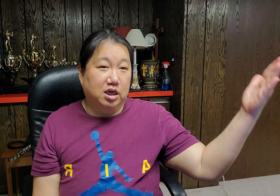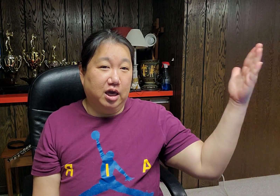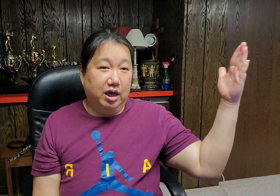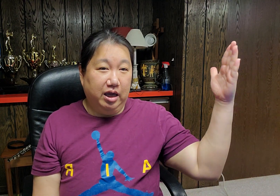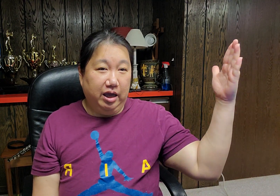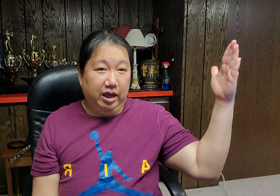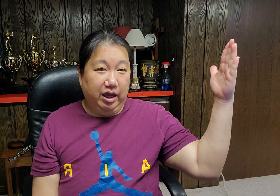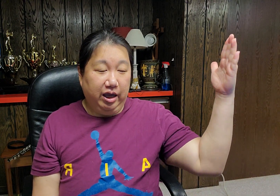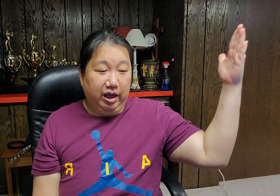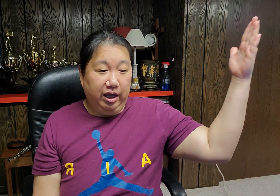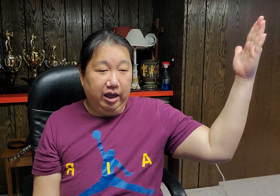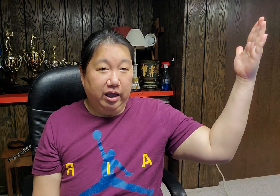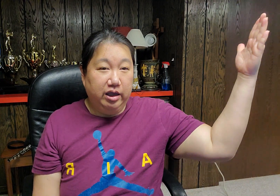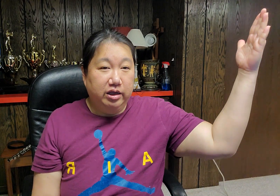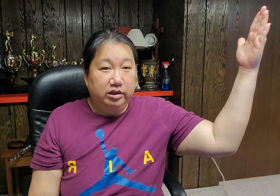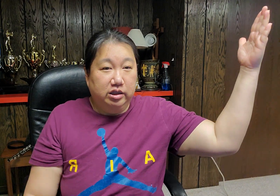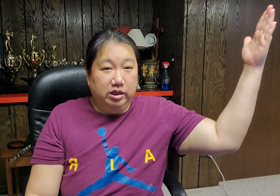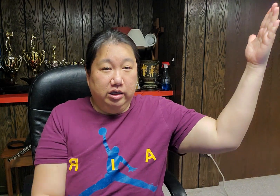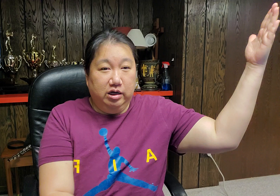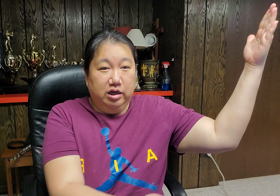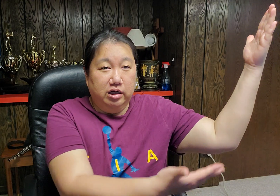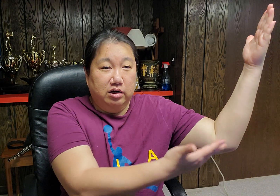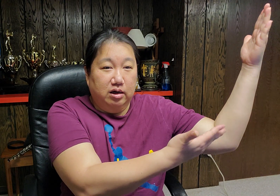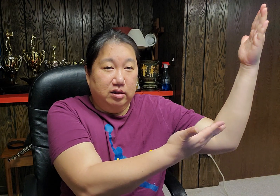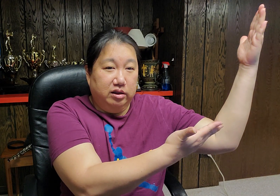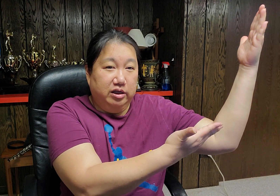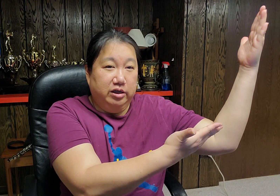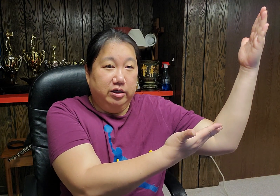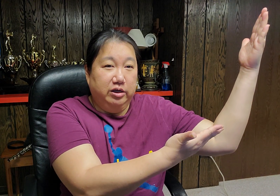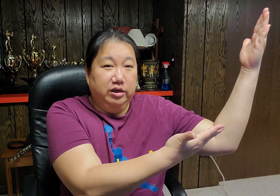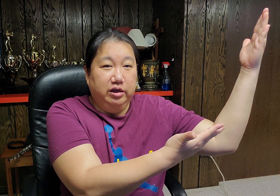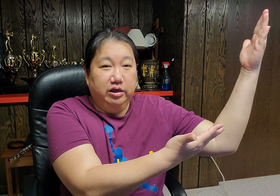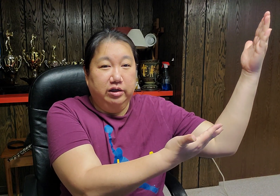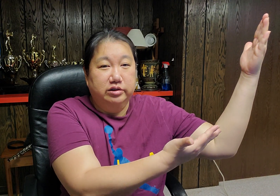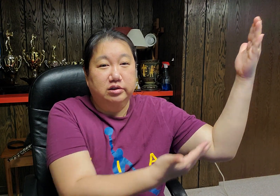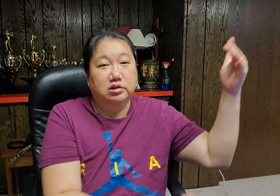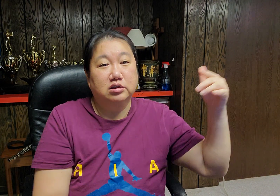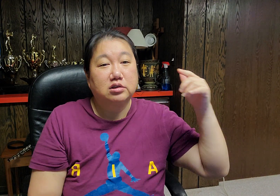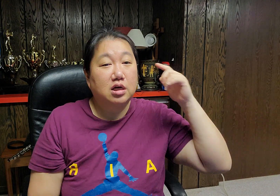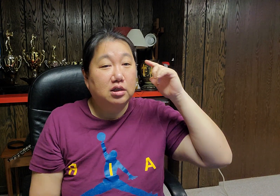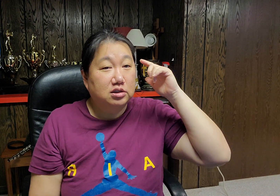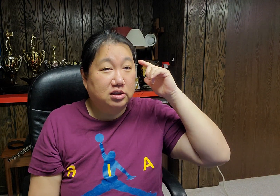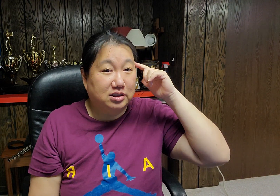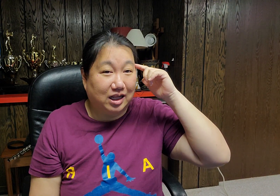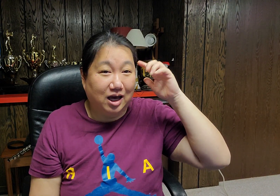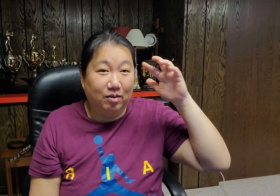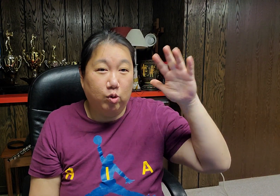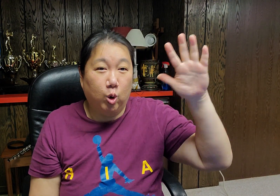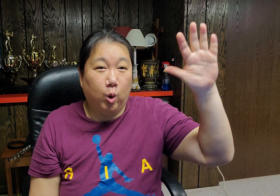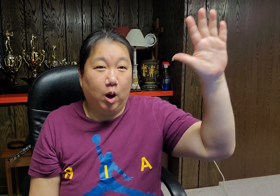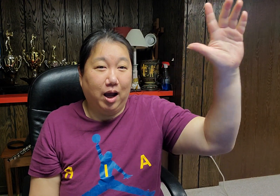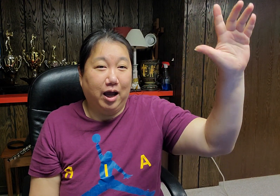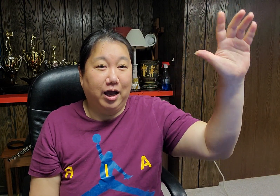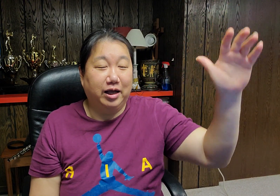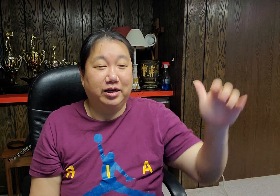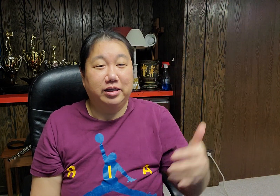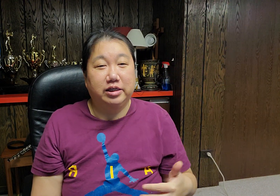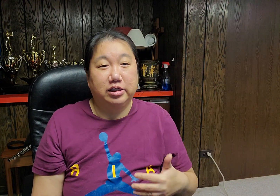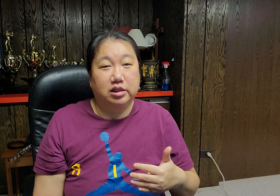당신께 드릴 것을 참호하는